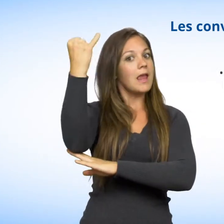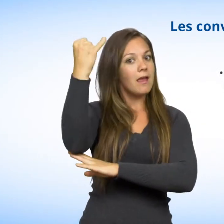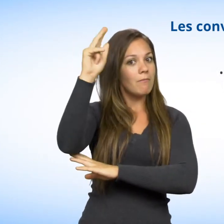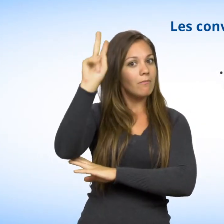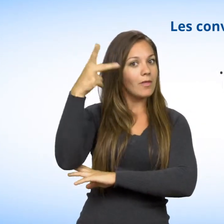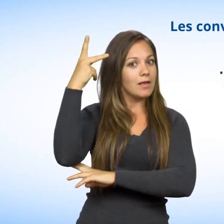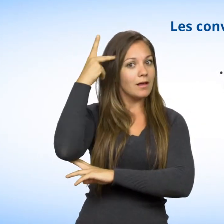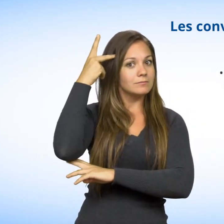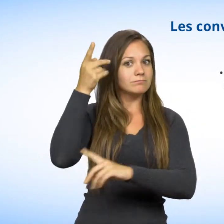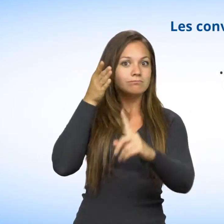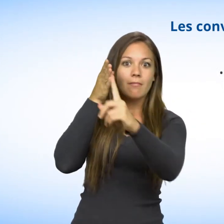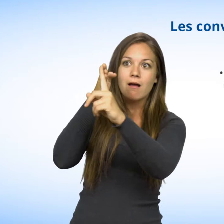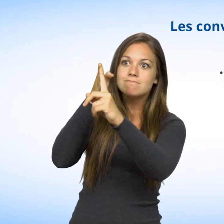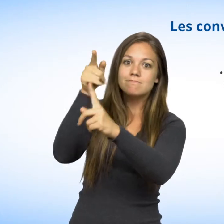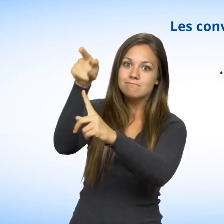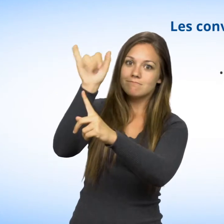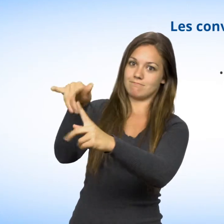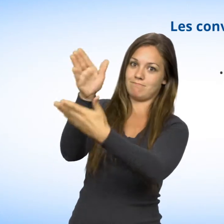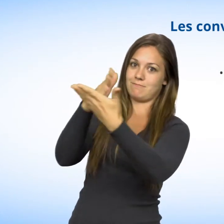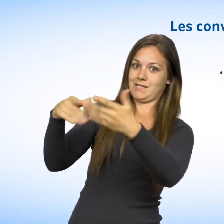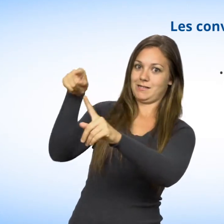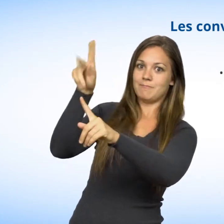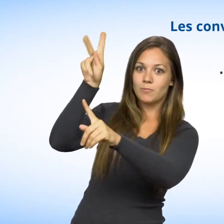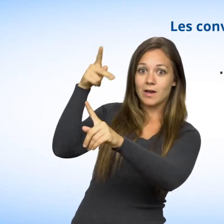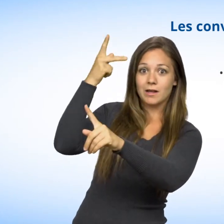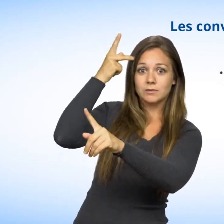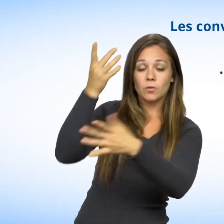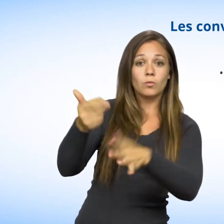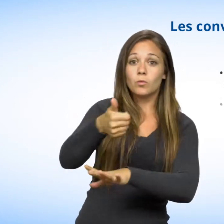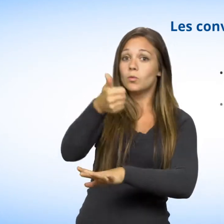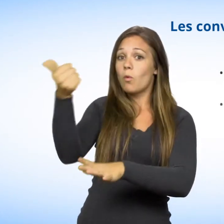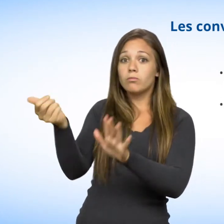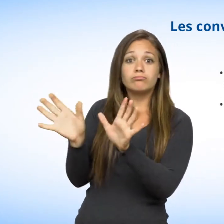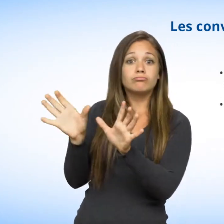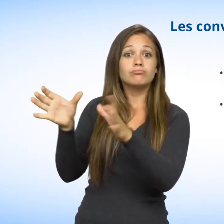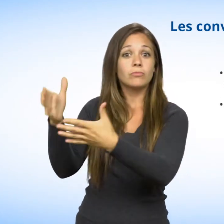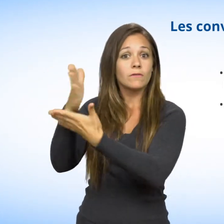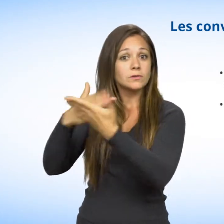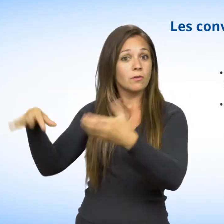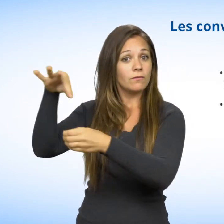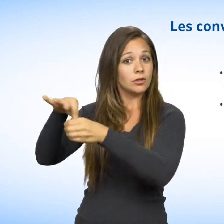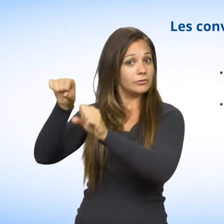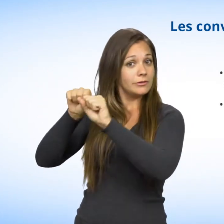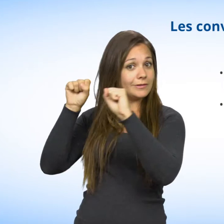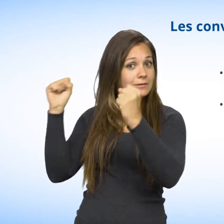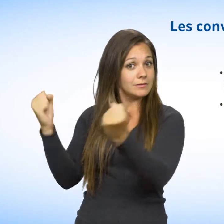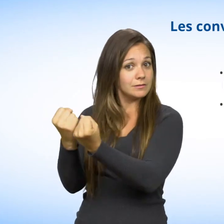en militant pour un parti politique ou un groupe